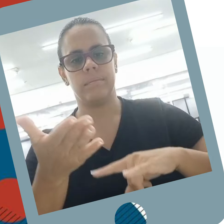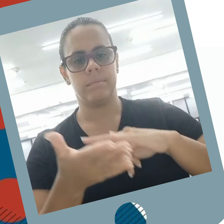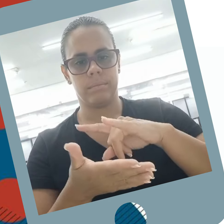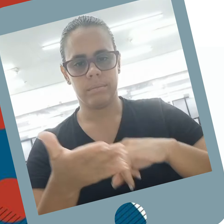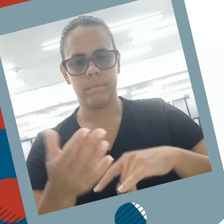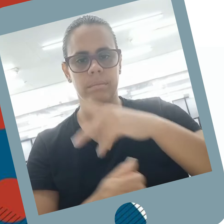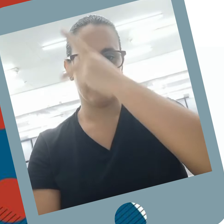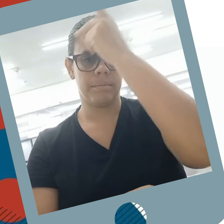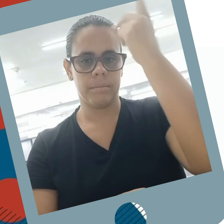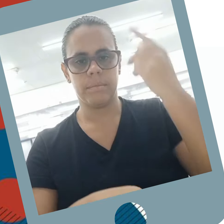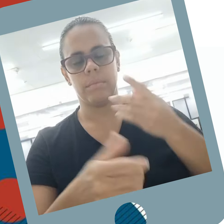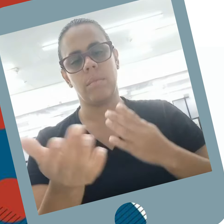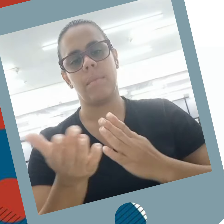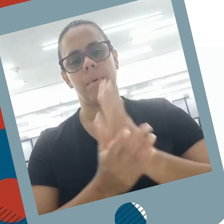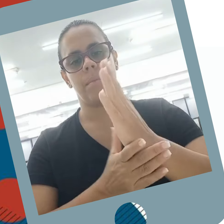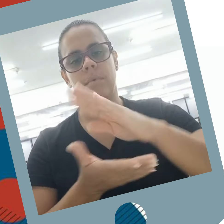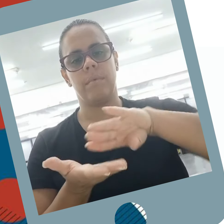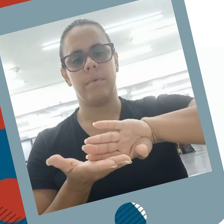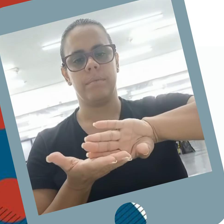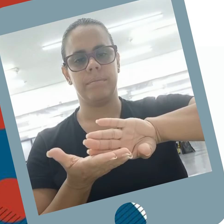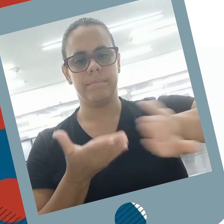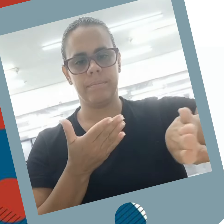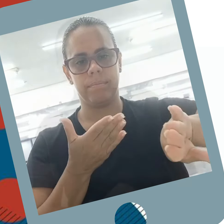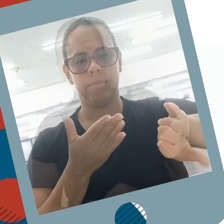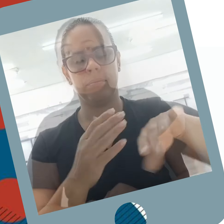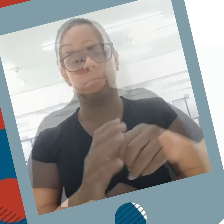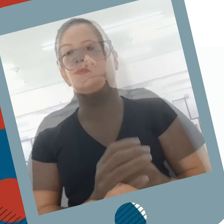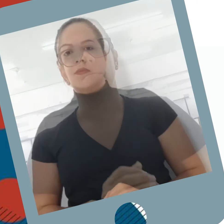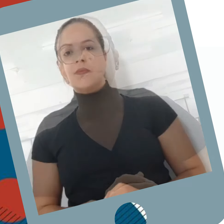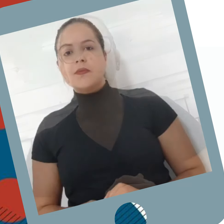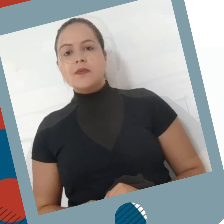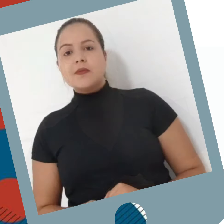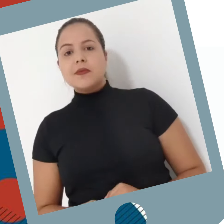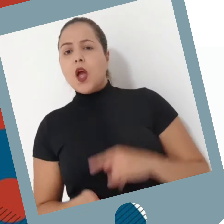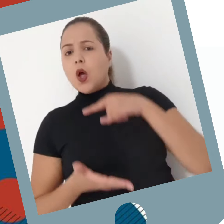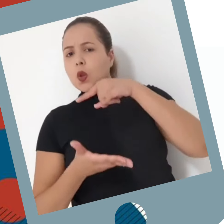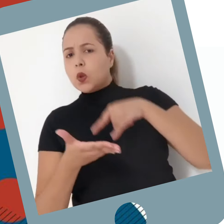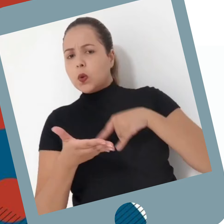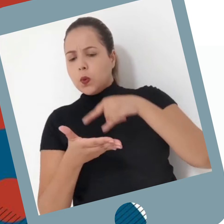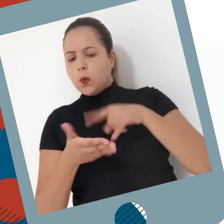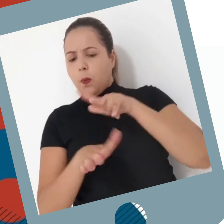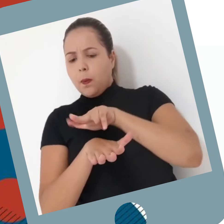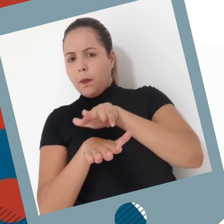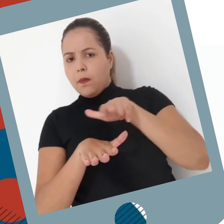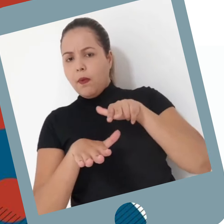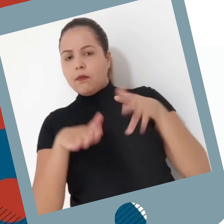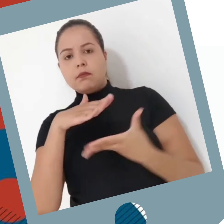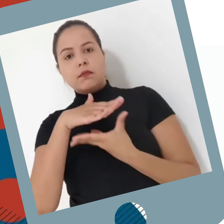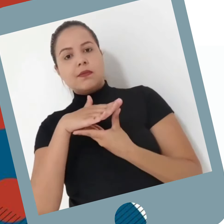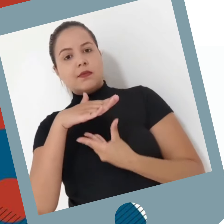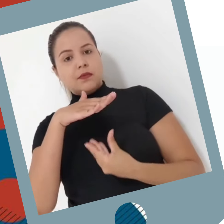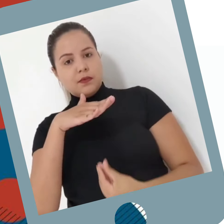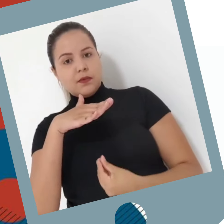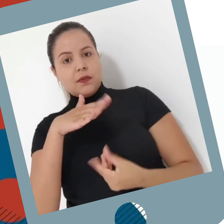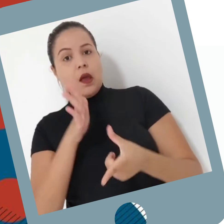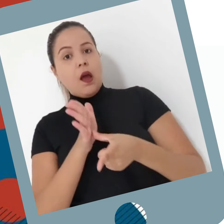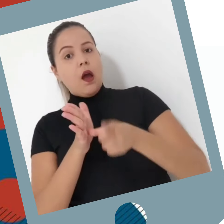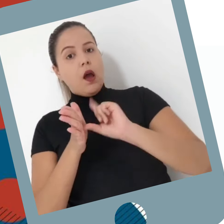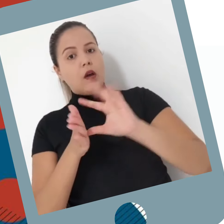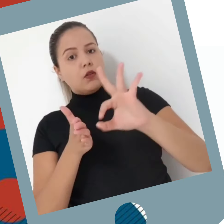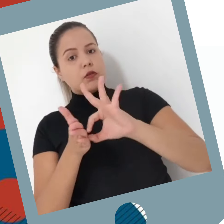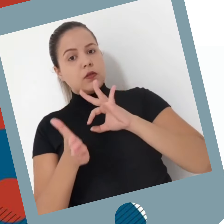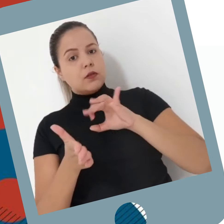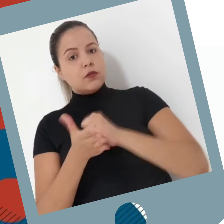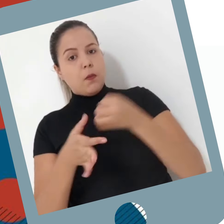documentos necessários serão eliminados do processo seletivo. Digitalize e confira